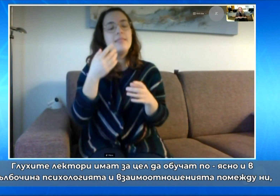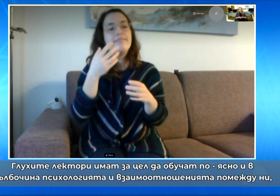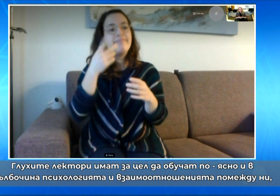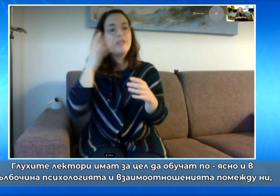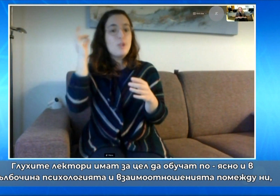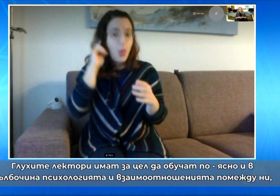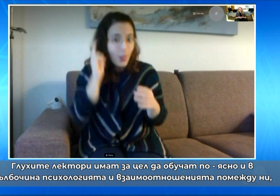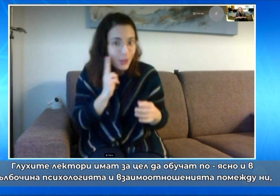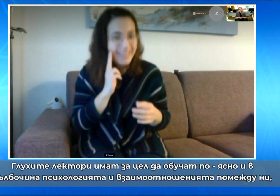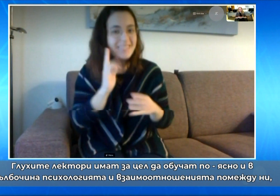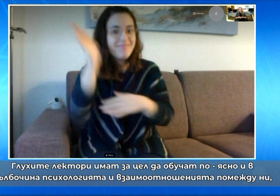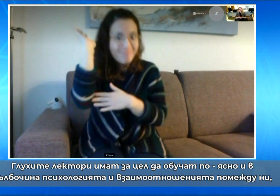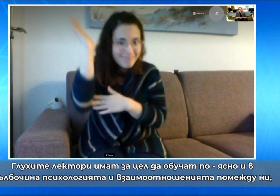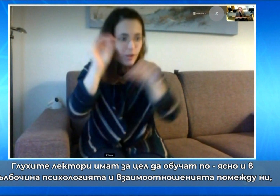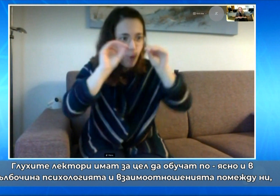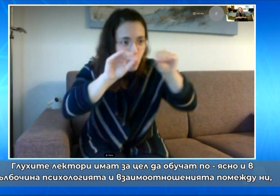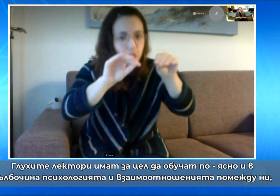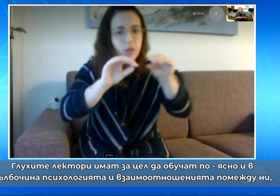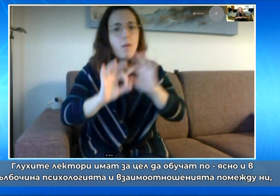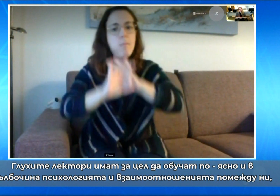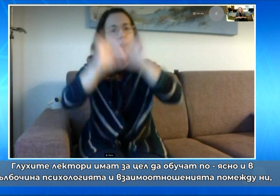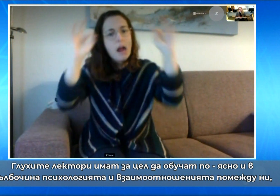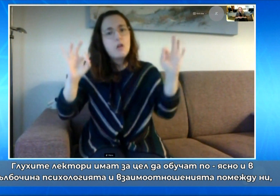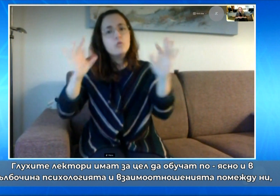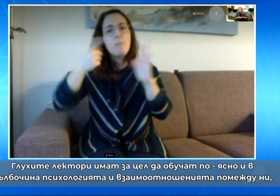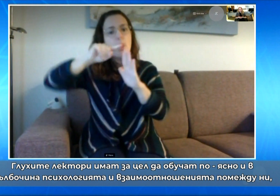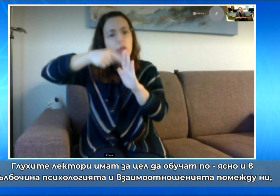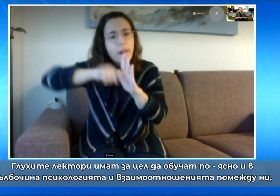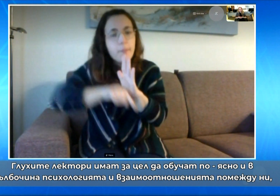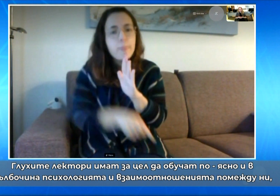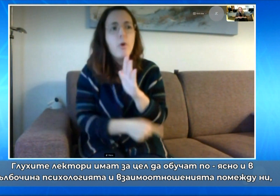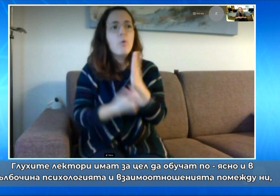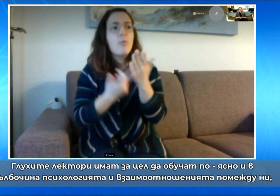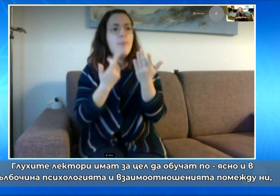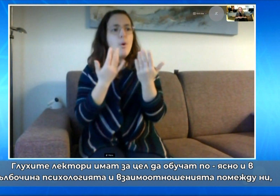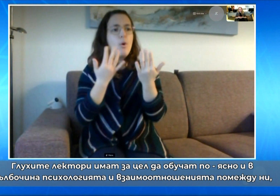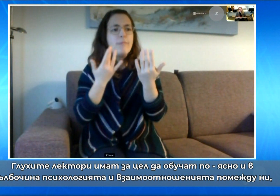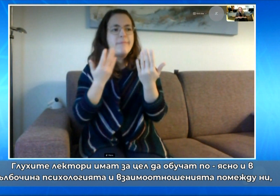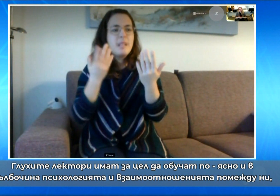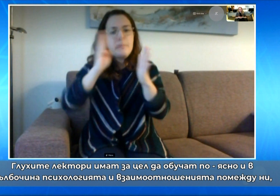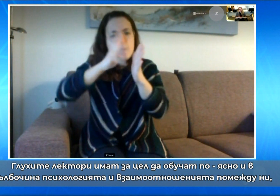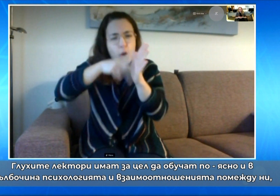Глухите лектори имат за цел да обучат по-ясно и в дълбочина за психологията и взаимоотношенията помежду ни.